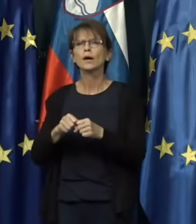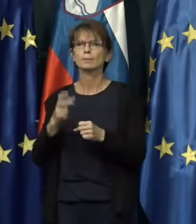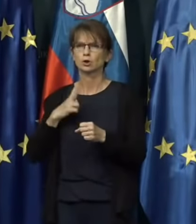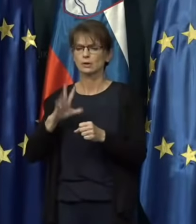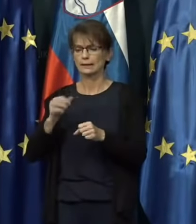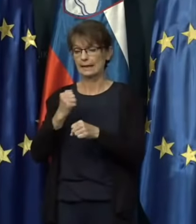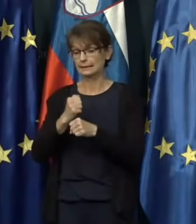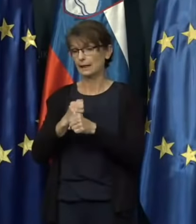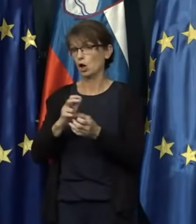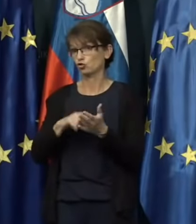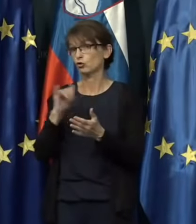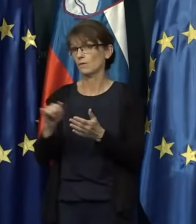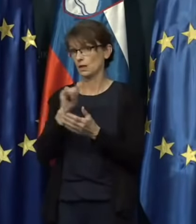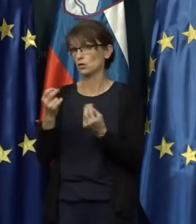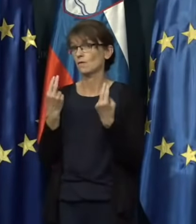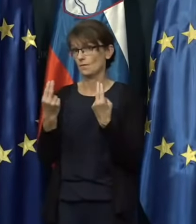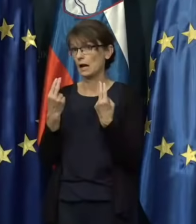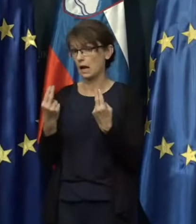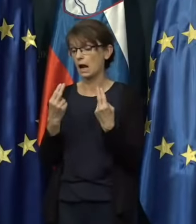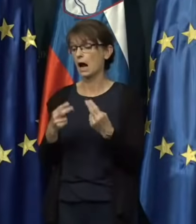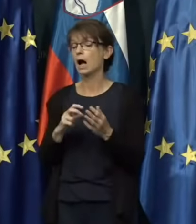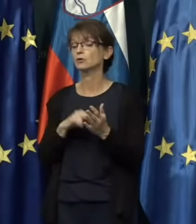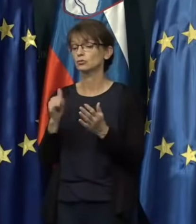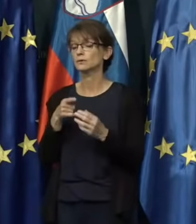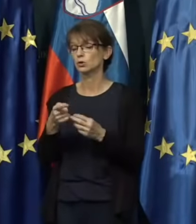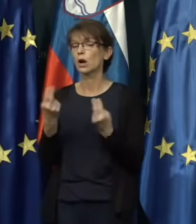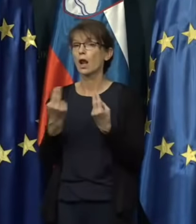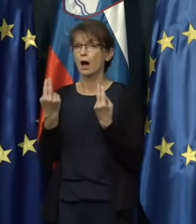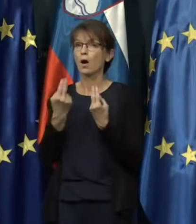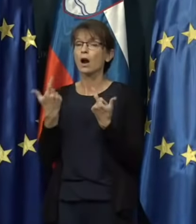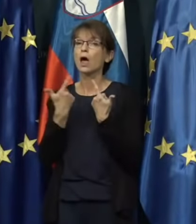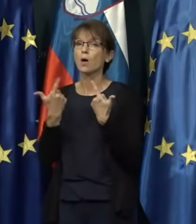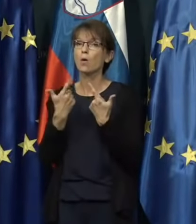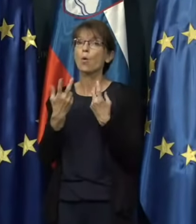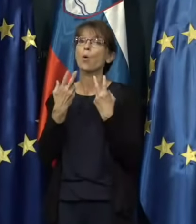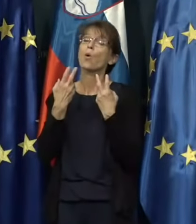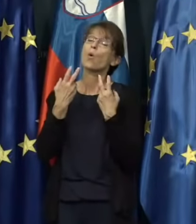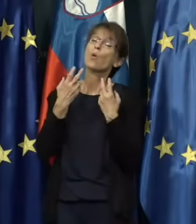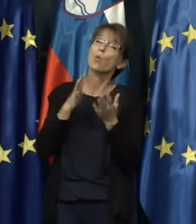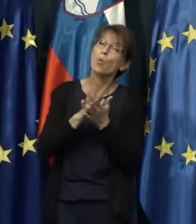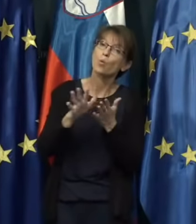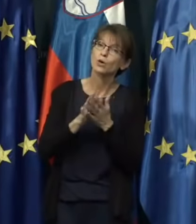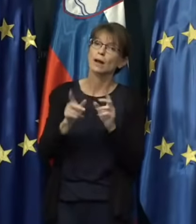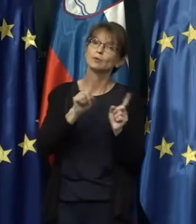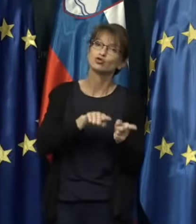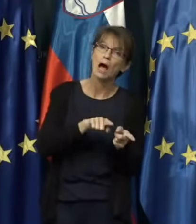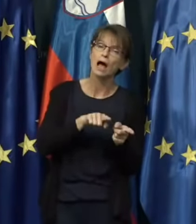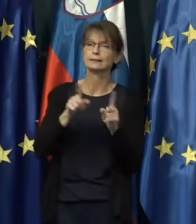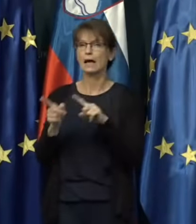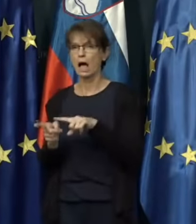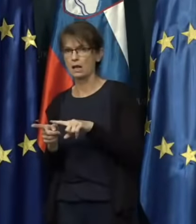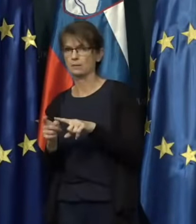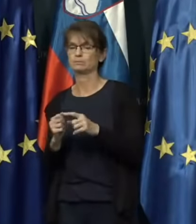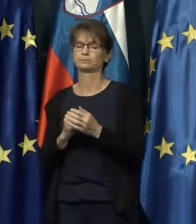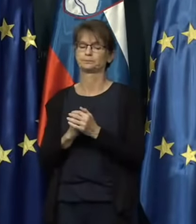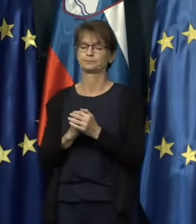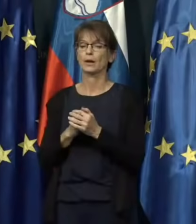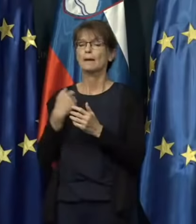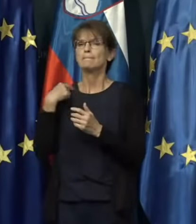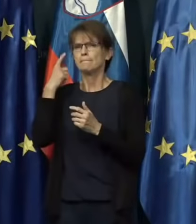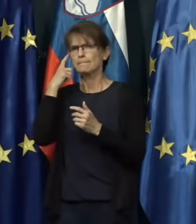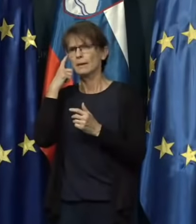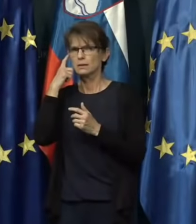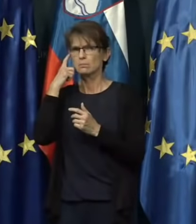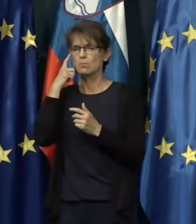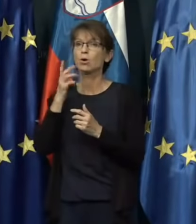še velja in ker je možno uporabljati enega ali drugega. Menimo pa, da bo